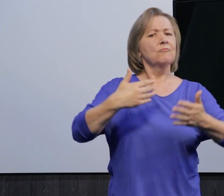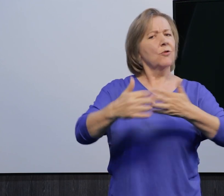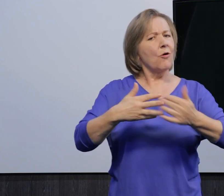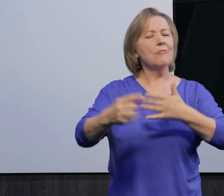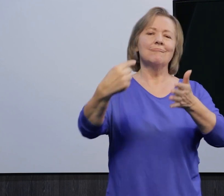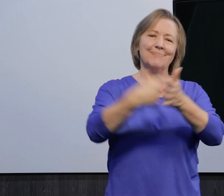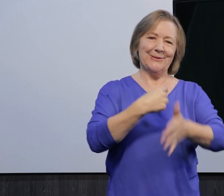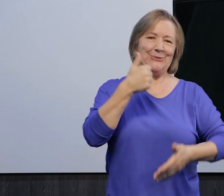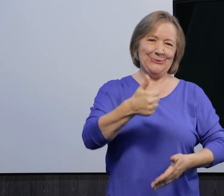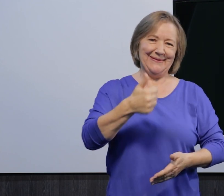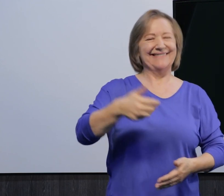é só me perguntarem. Até mais.